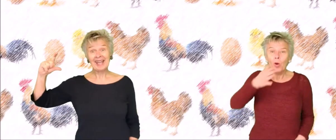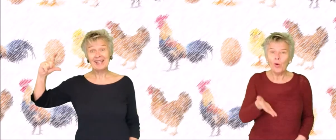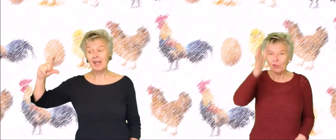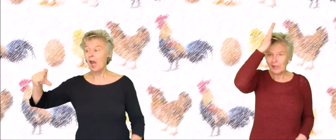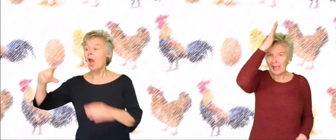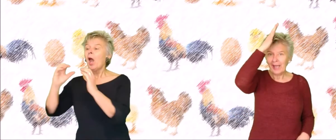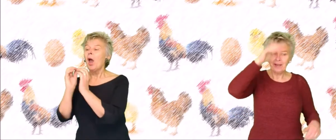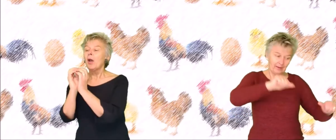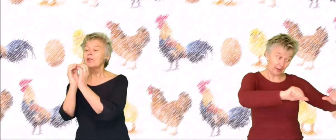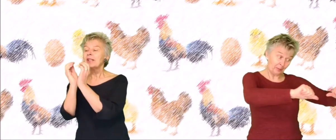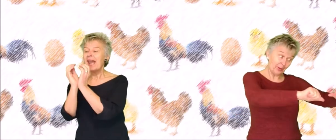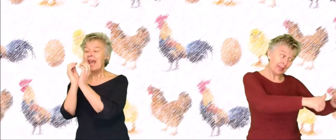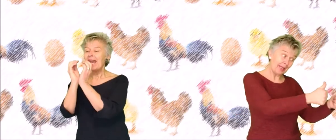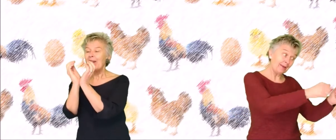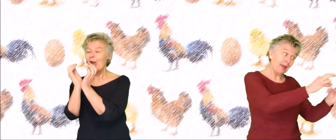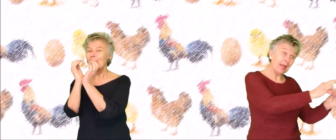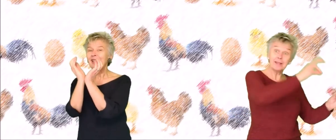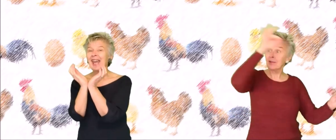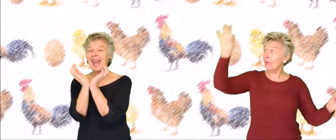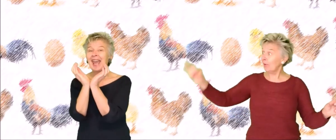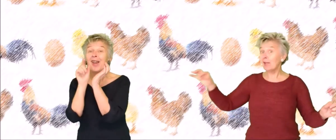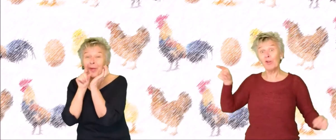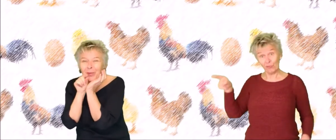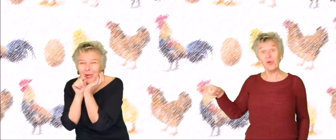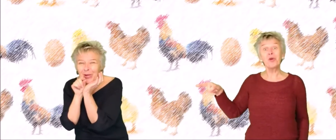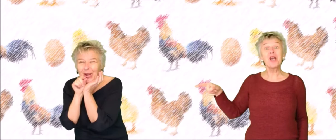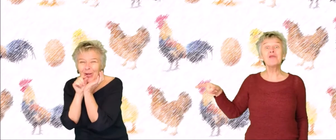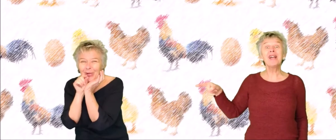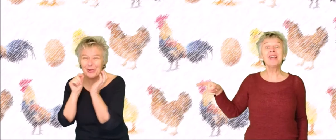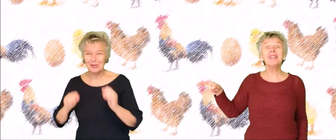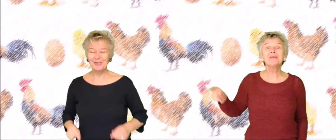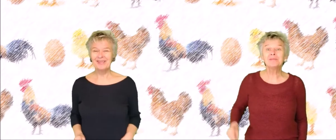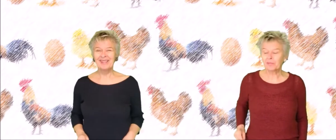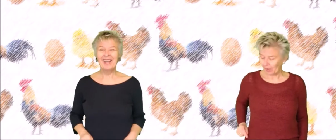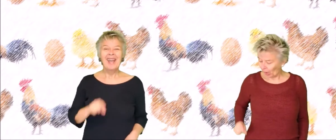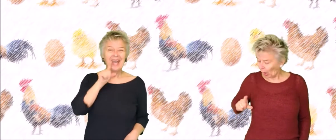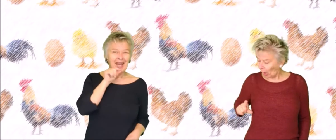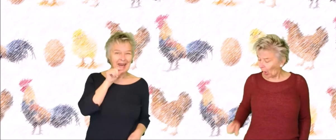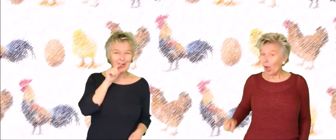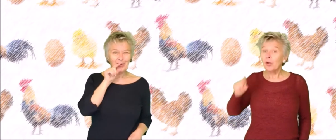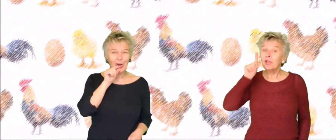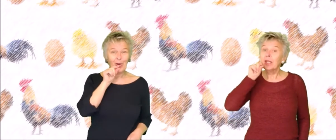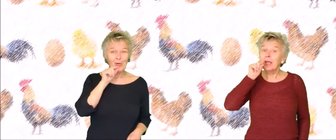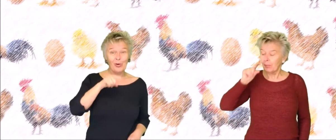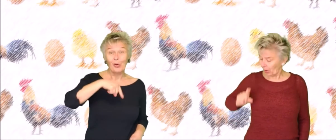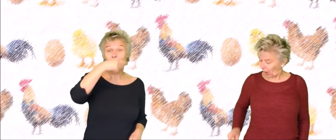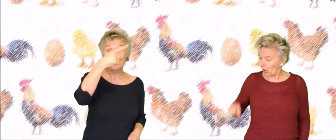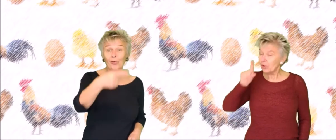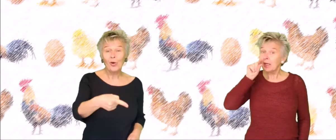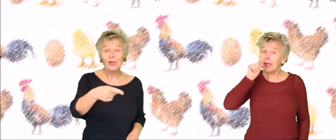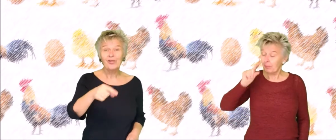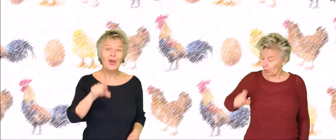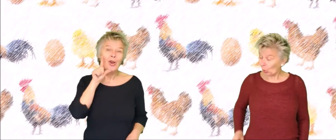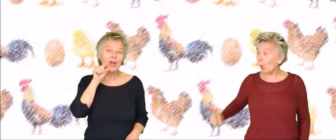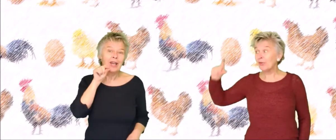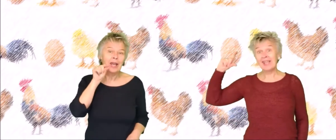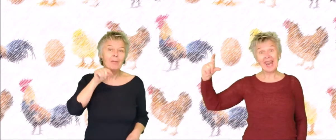Of een haan en dan begint het weer van vooral van. Uit een kip, uit een kip komt een